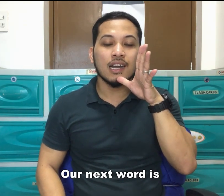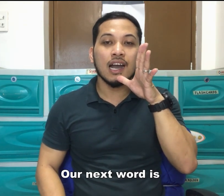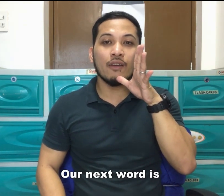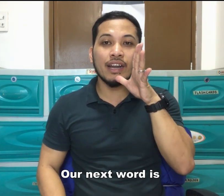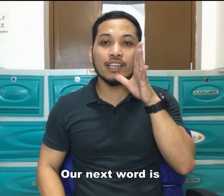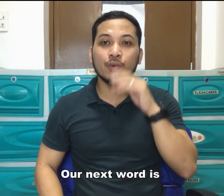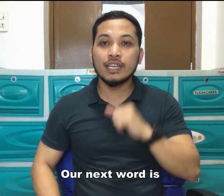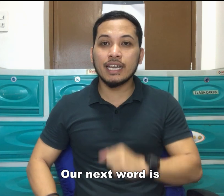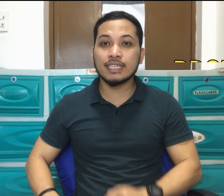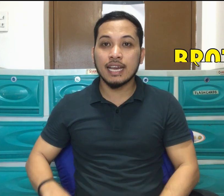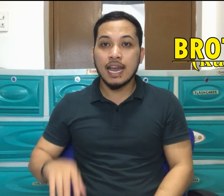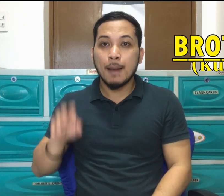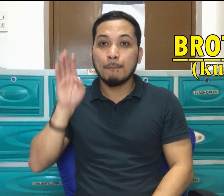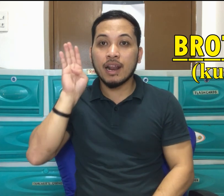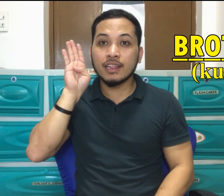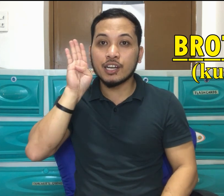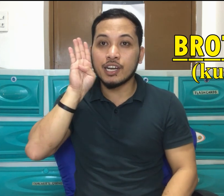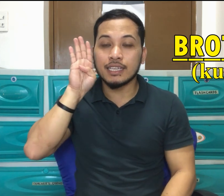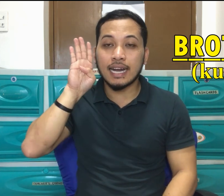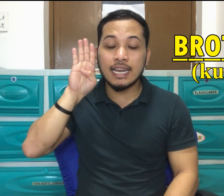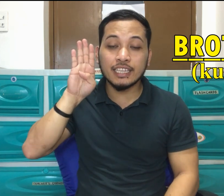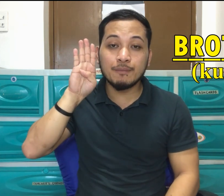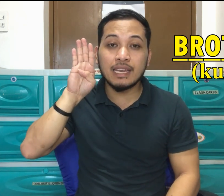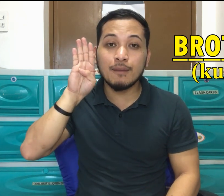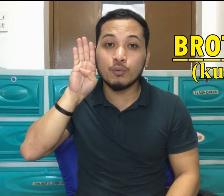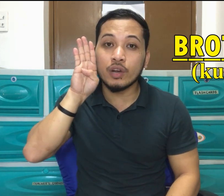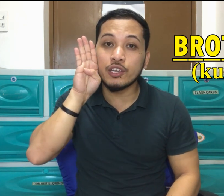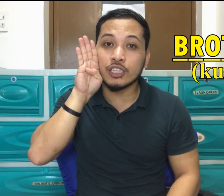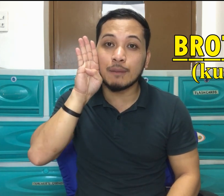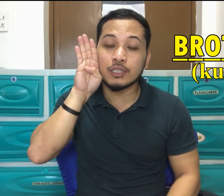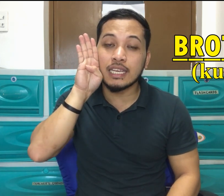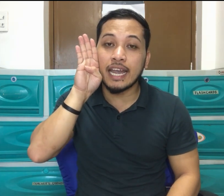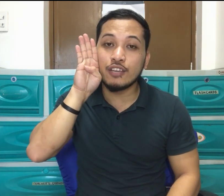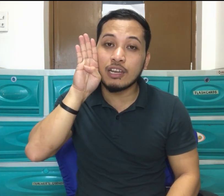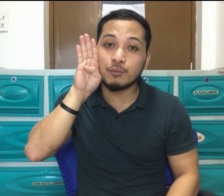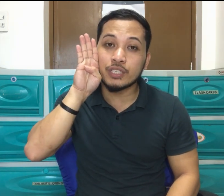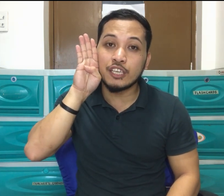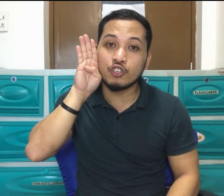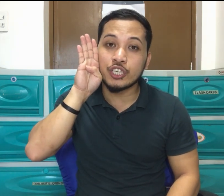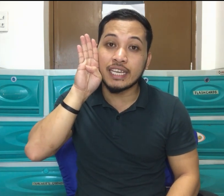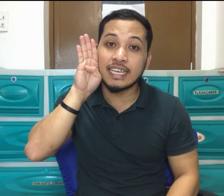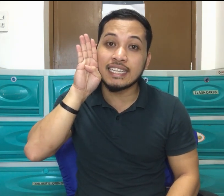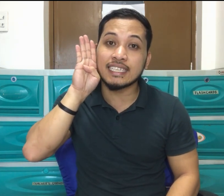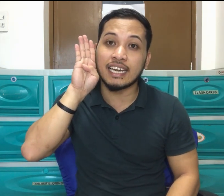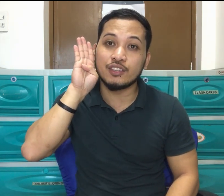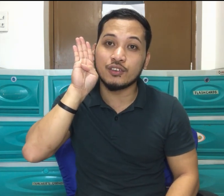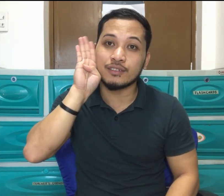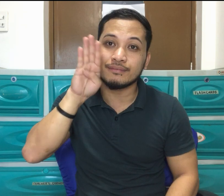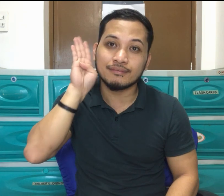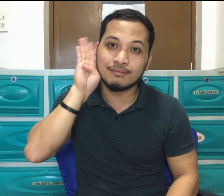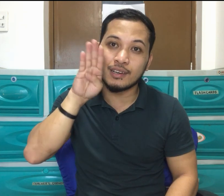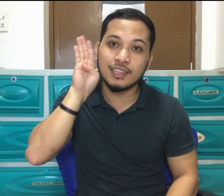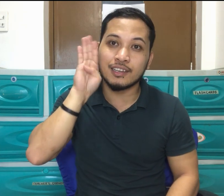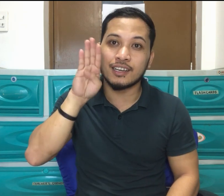brother. next word is brother. Naka letter B lang po kayo tapos ilagay nyo lang po sa inyong chick then islide nyo. Brother.